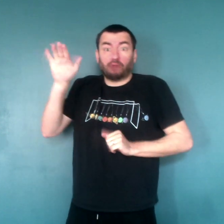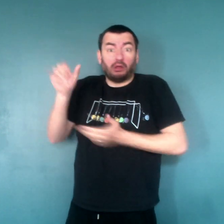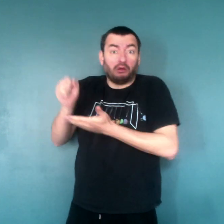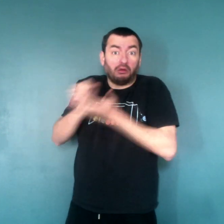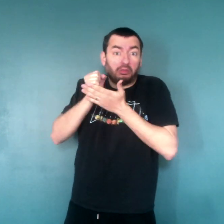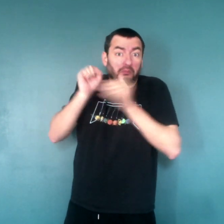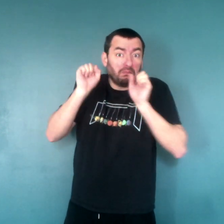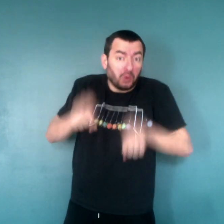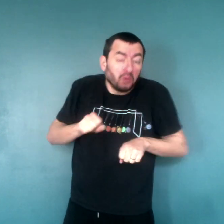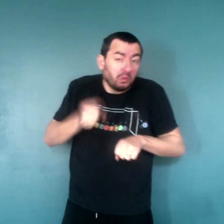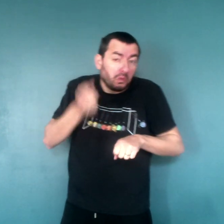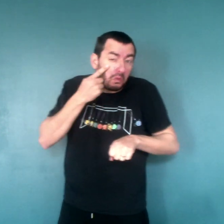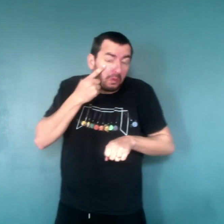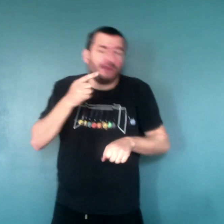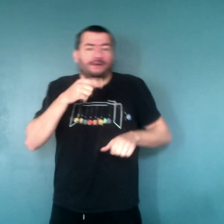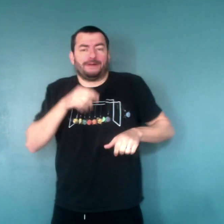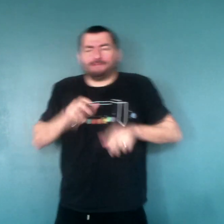peut-être que les amis voudront bien aider. On va voir.